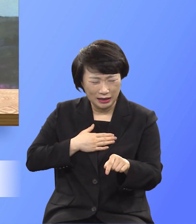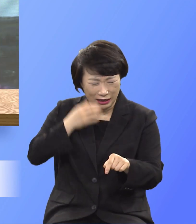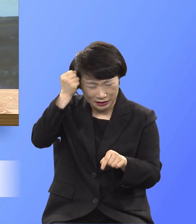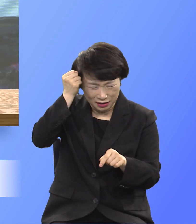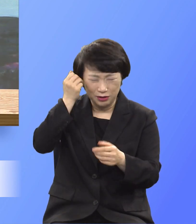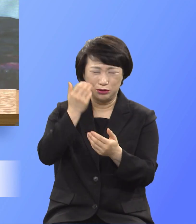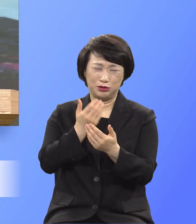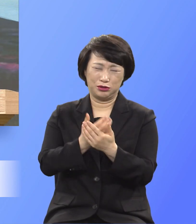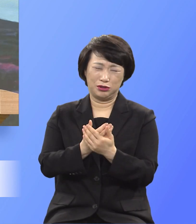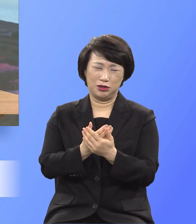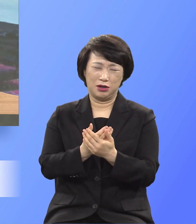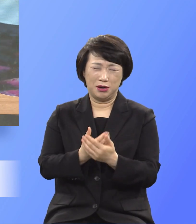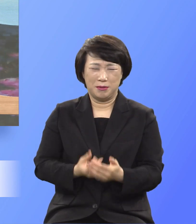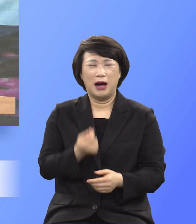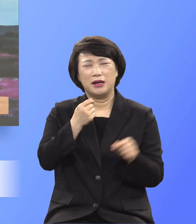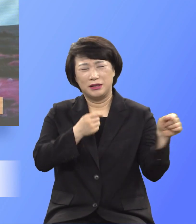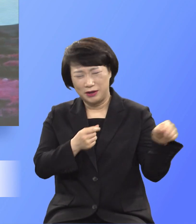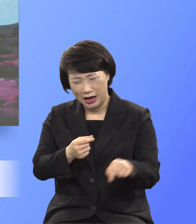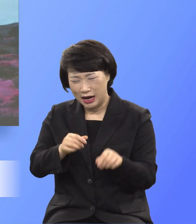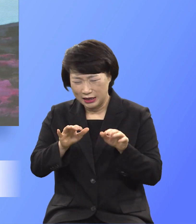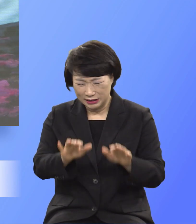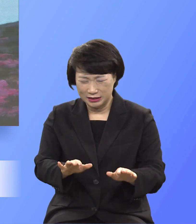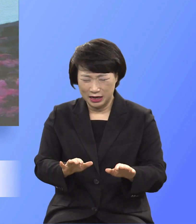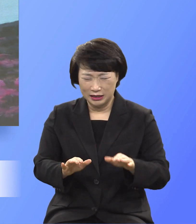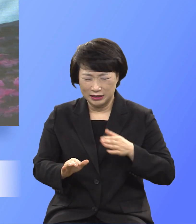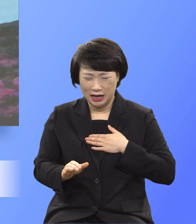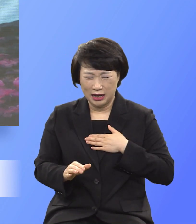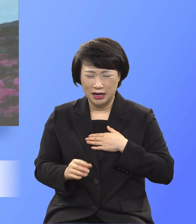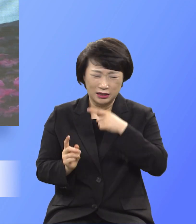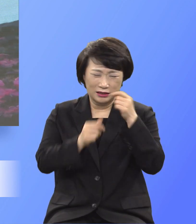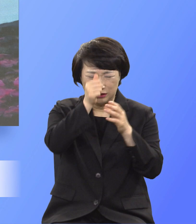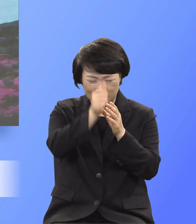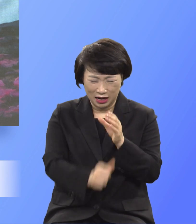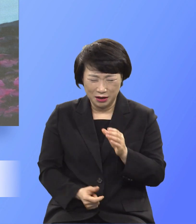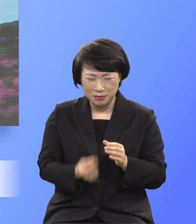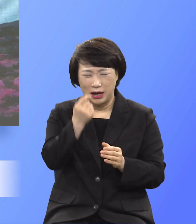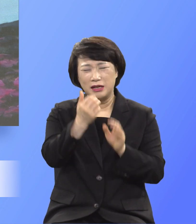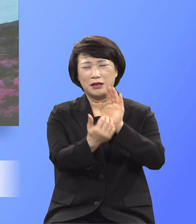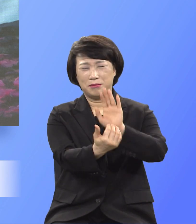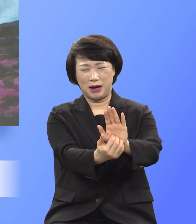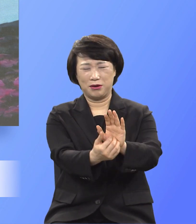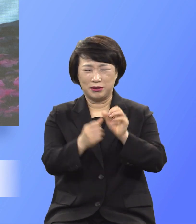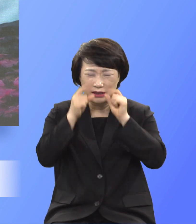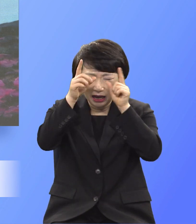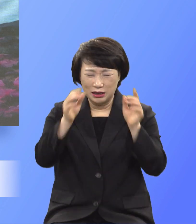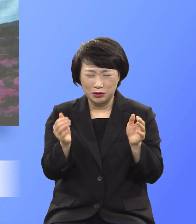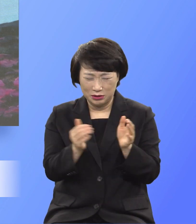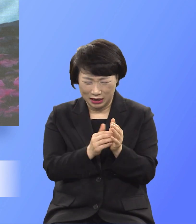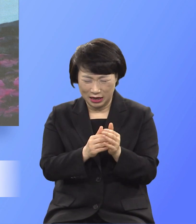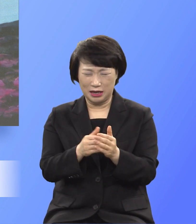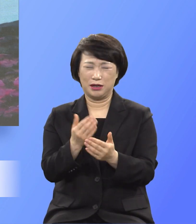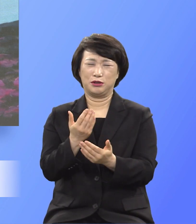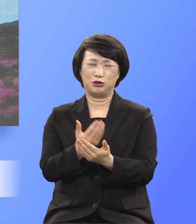속히 나와서 자기 타락을 빨리 깨닫고 돌아오게 하옵소서